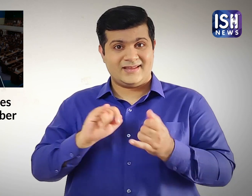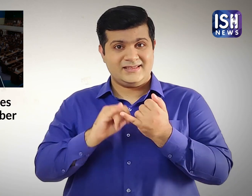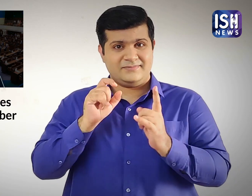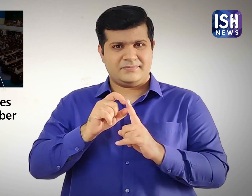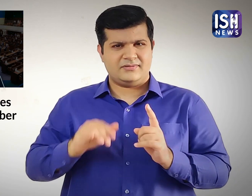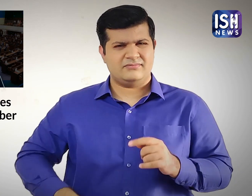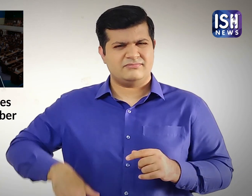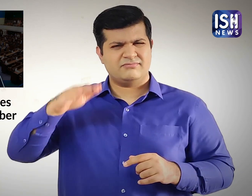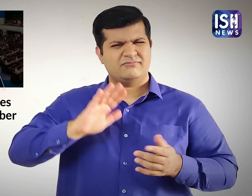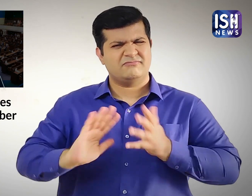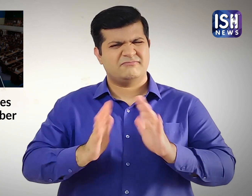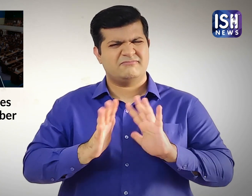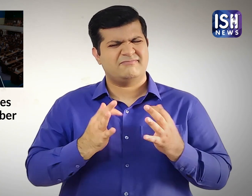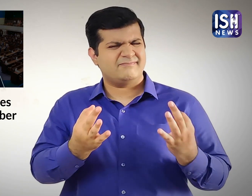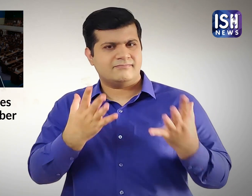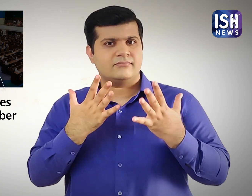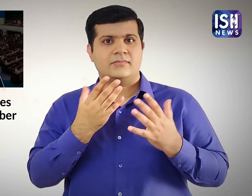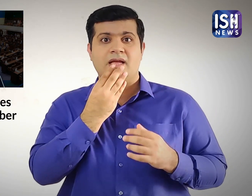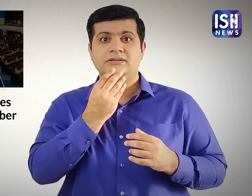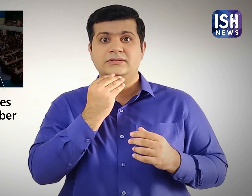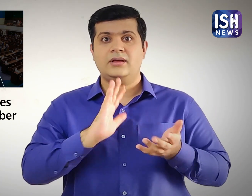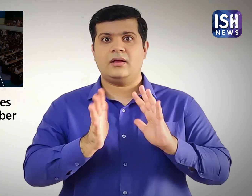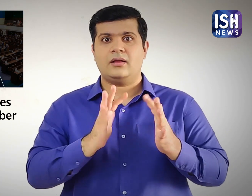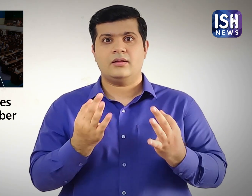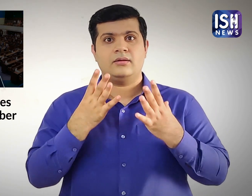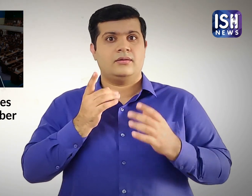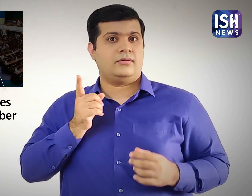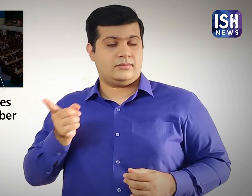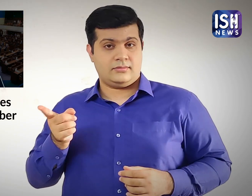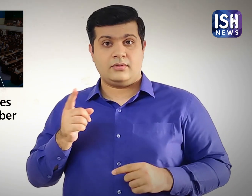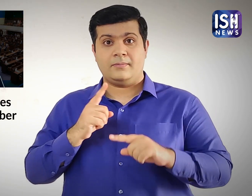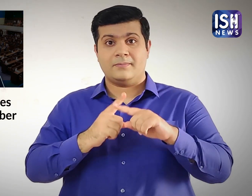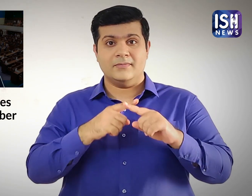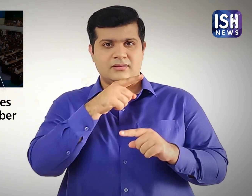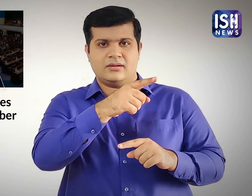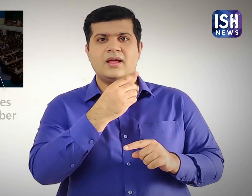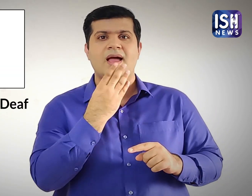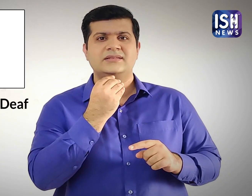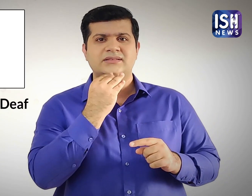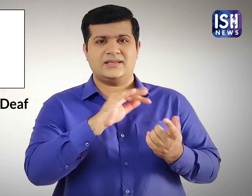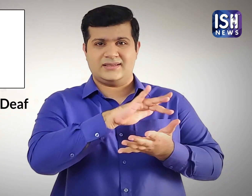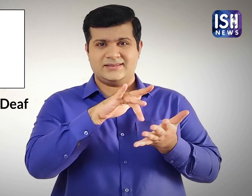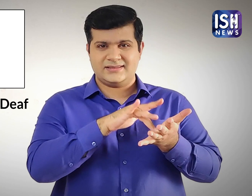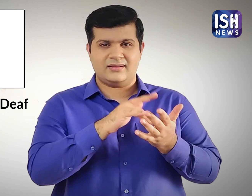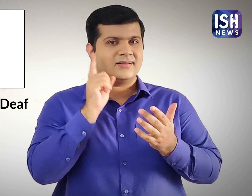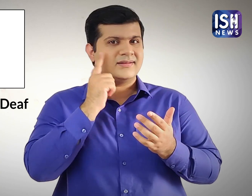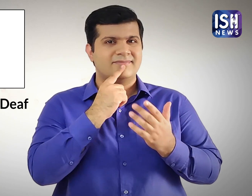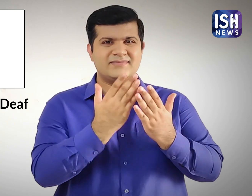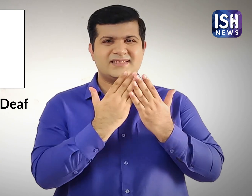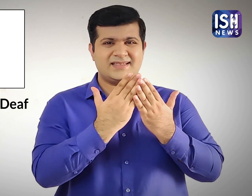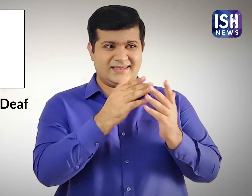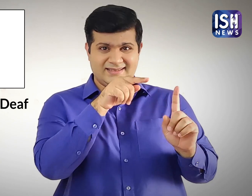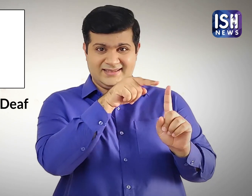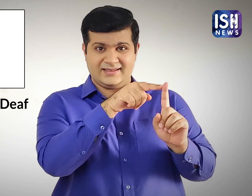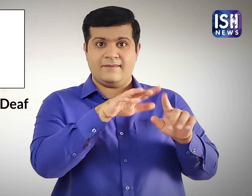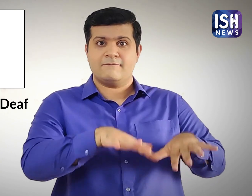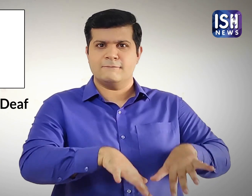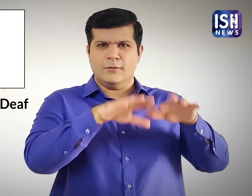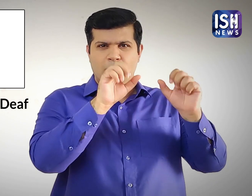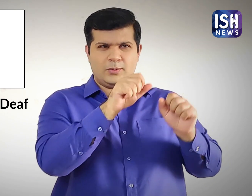वह इस्राइली सांकेतिक बाशा में पारंगत है। और इस्राइली सेंटर फो डेफ स्टाडीस के संस्थापकों